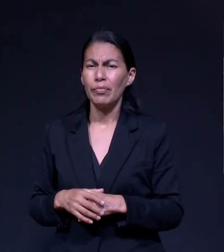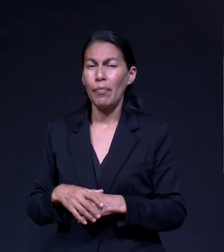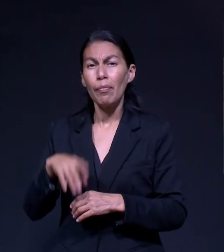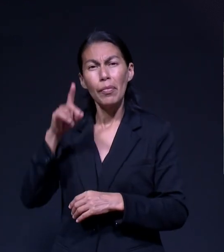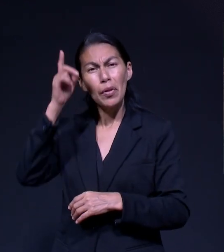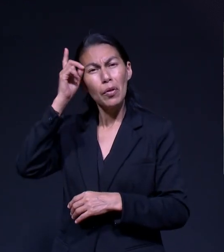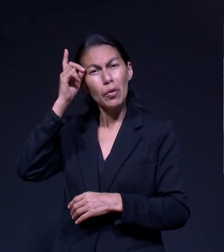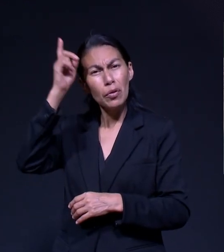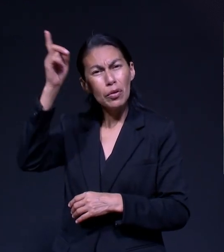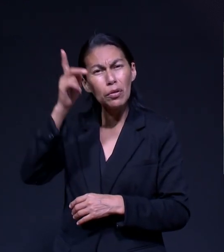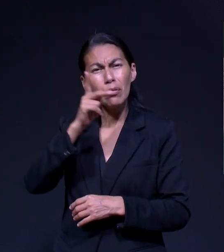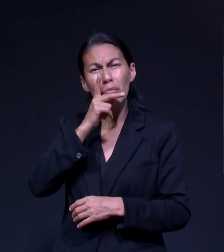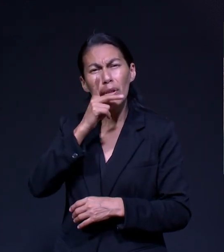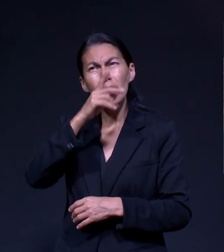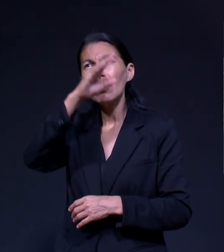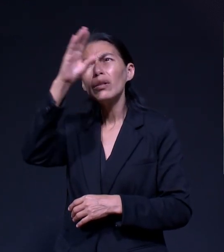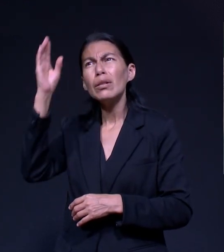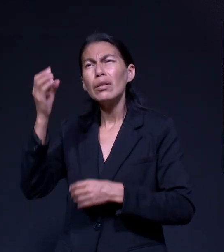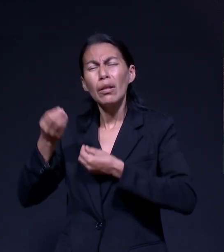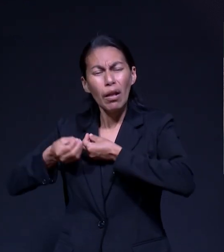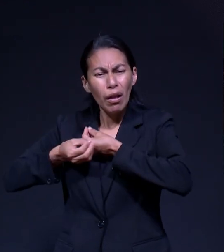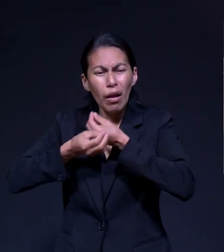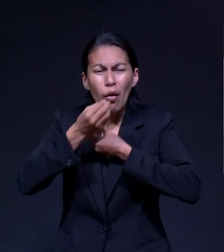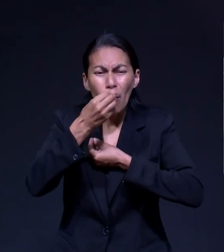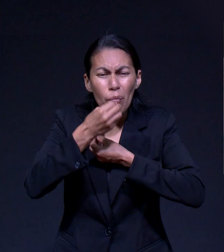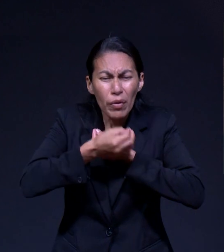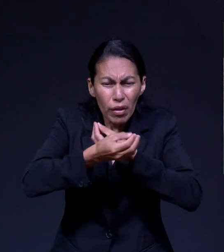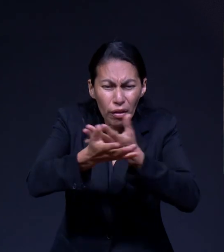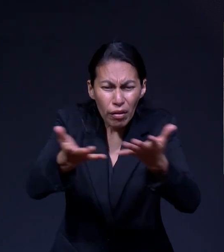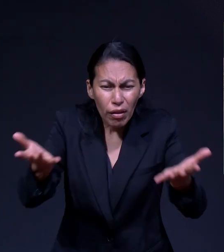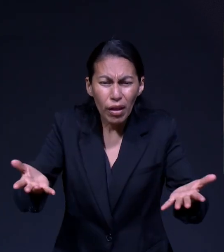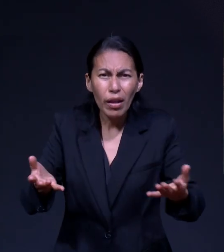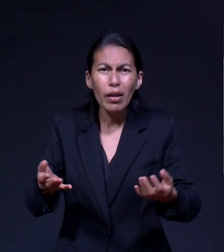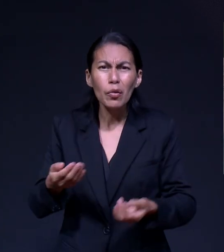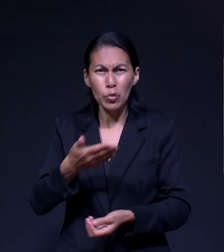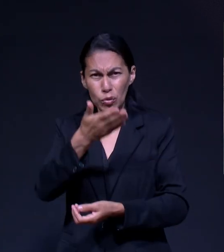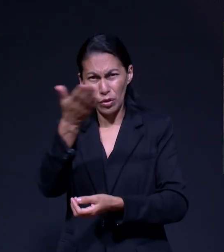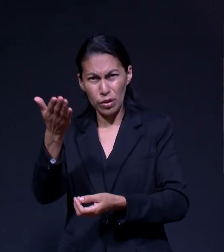Celestial las alimenta. ¿No me leéis vosotros mucho más que ellas?